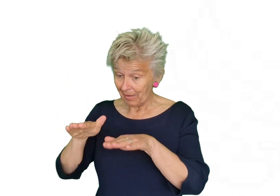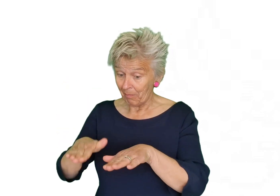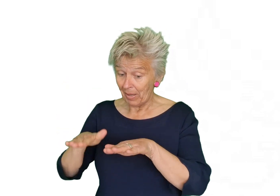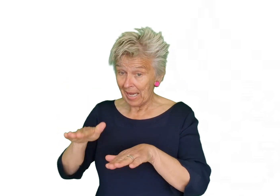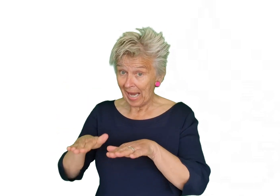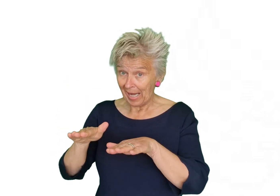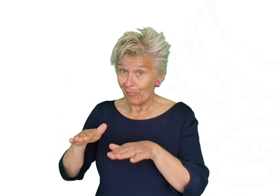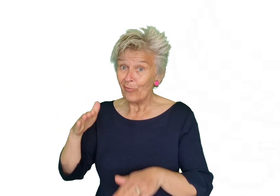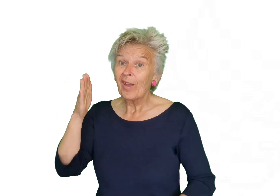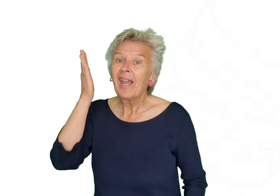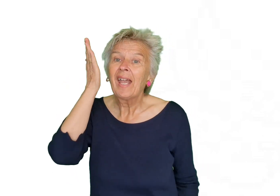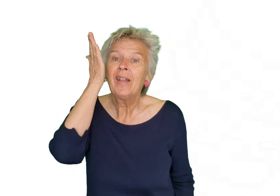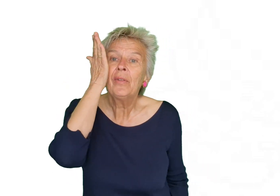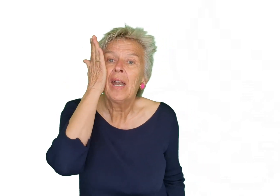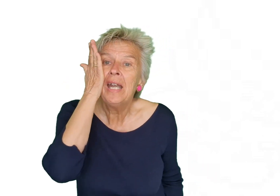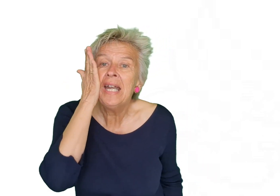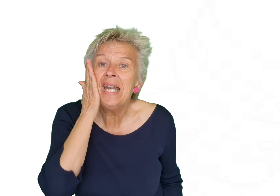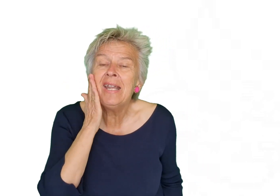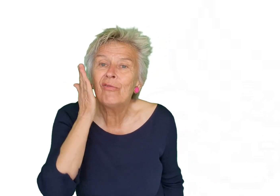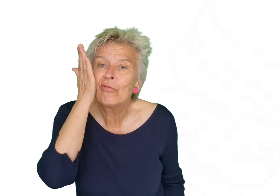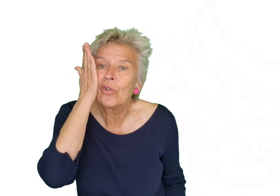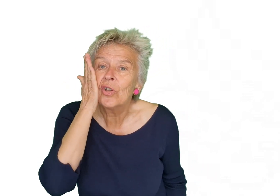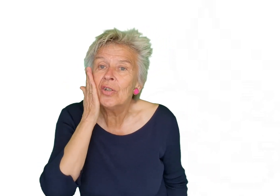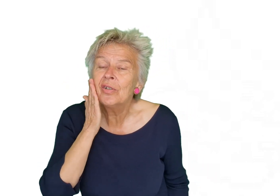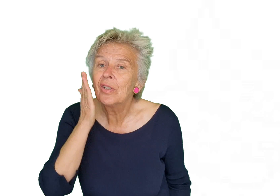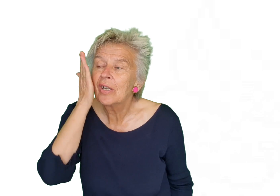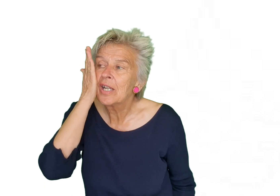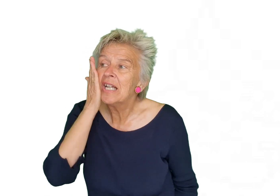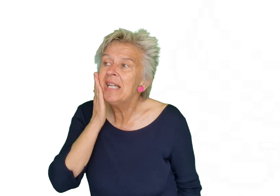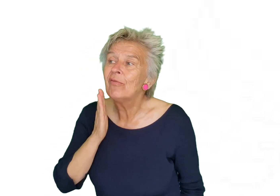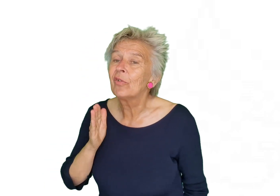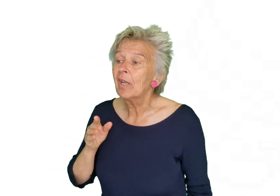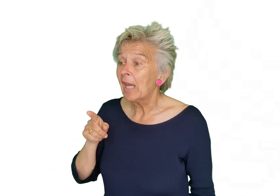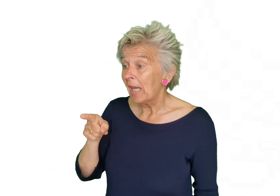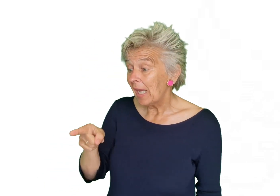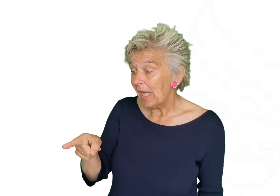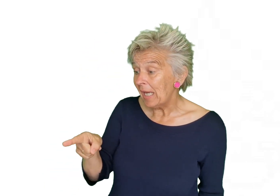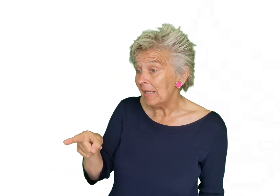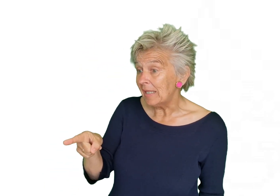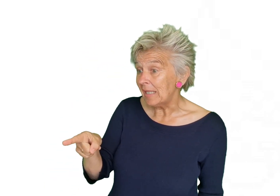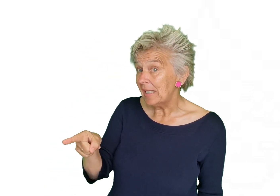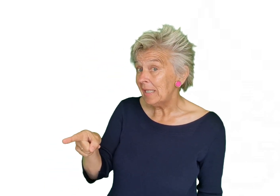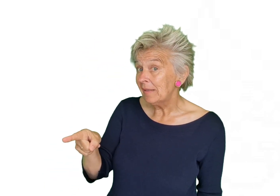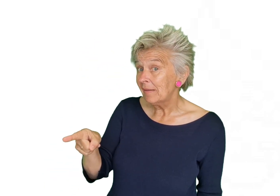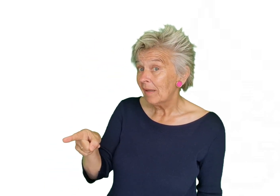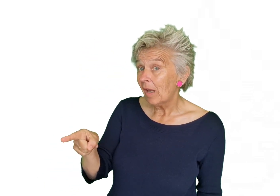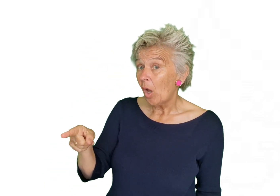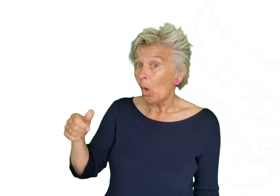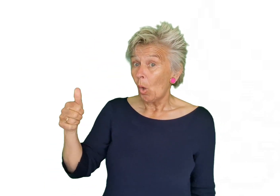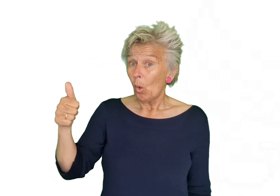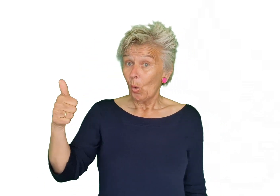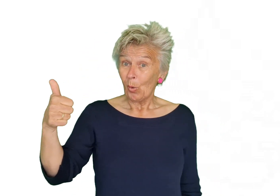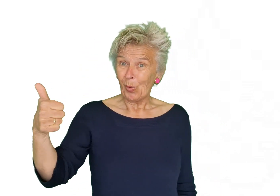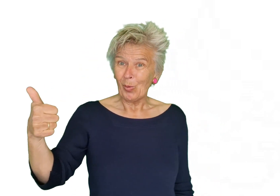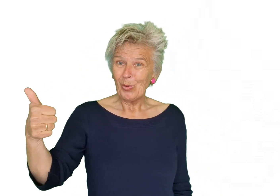blijf en dan liever liever in die goede